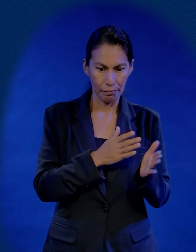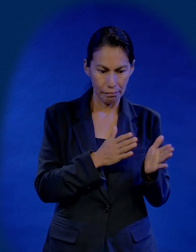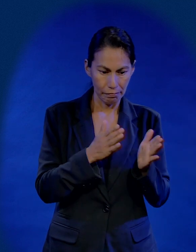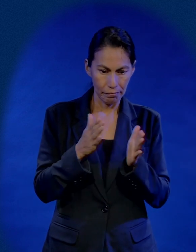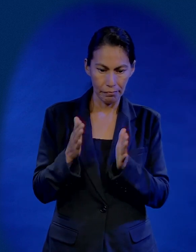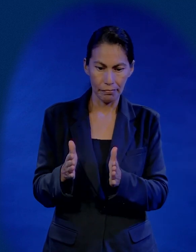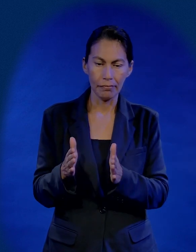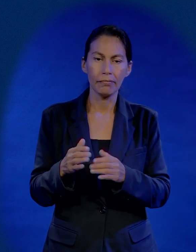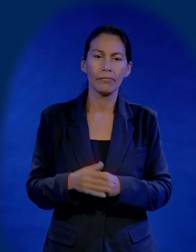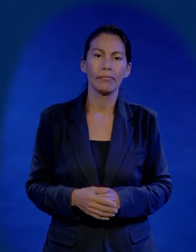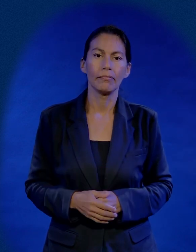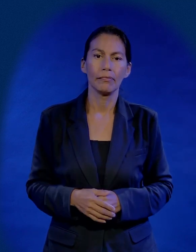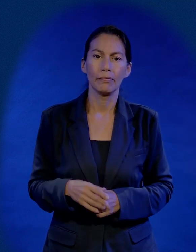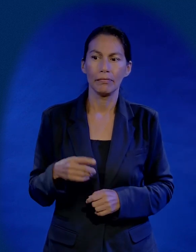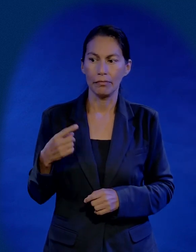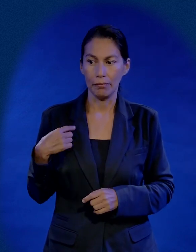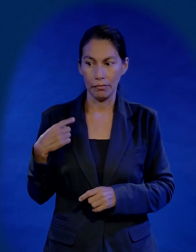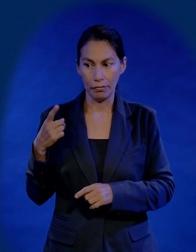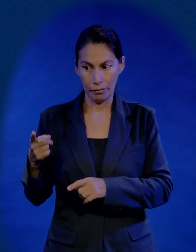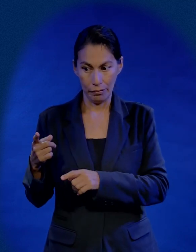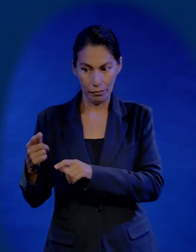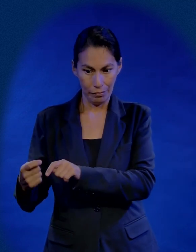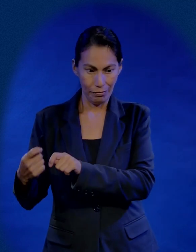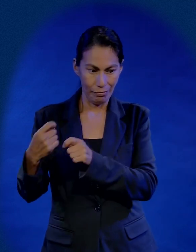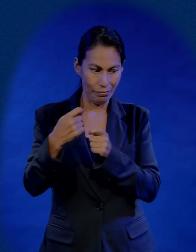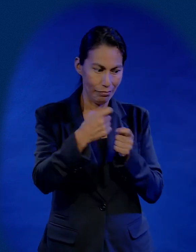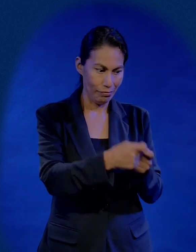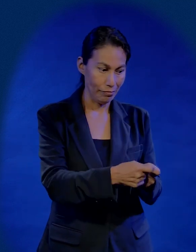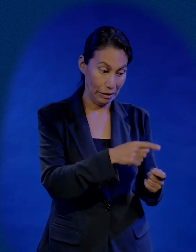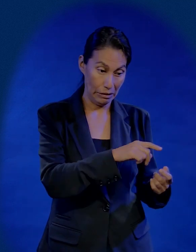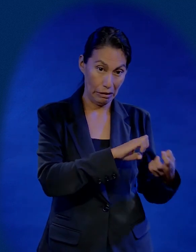Este es el plan, te voy a ir a entregar con tus enemigos